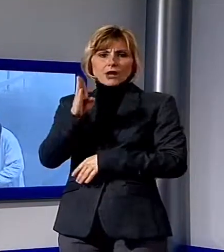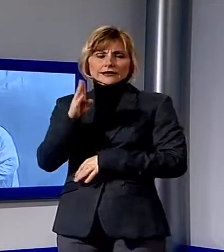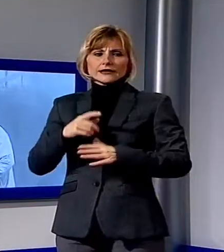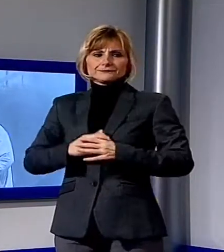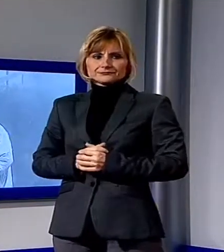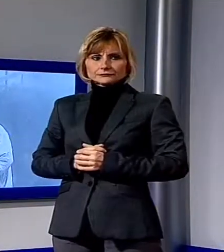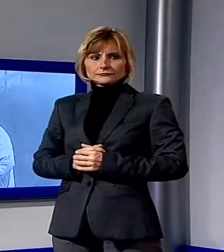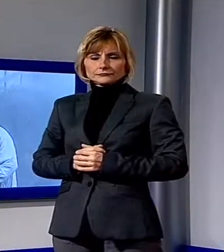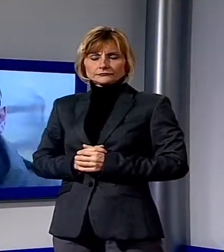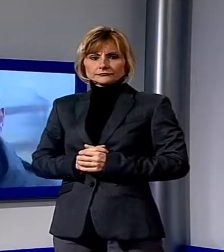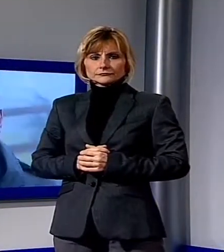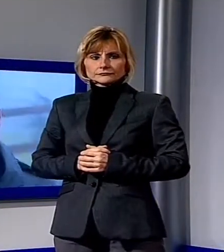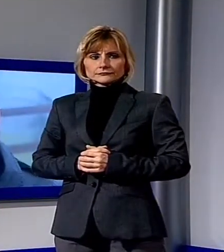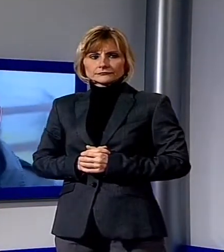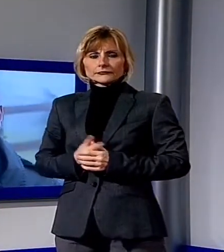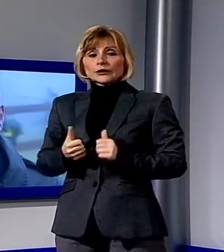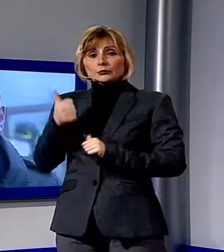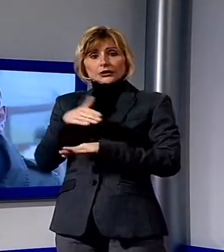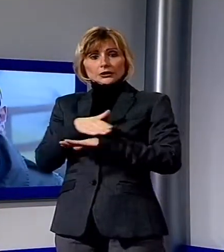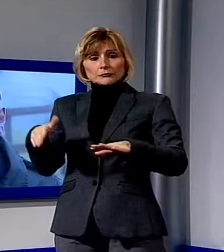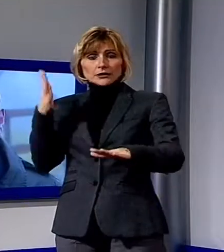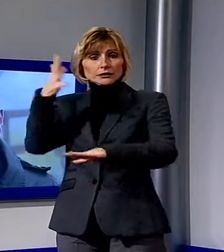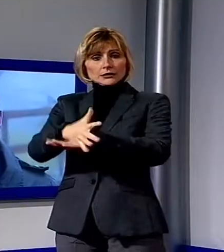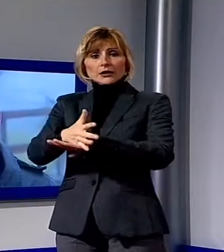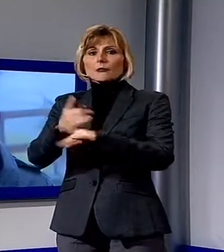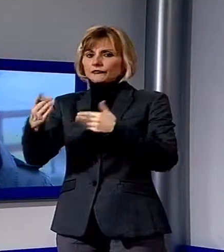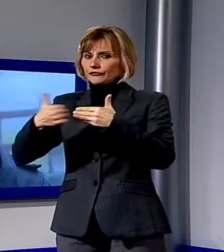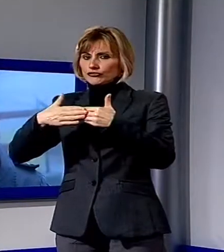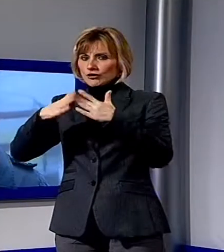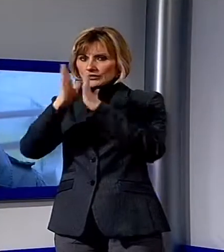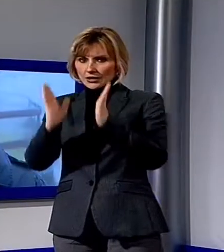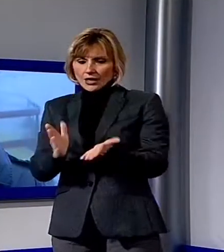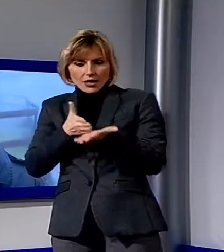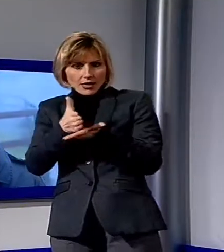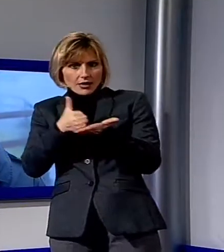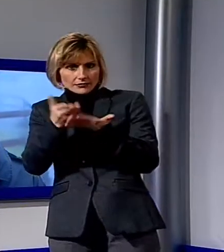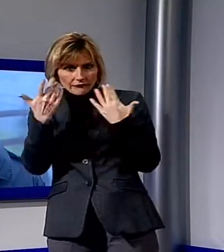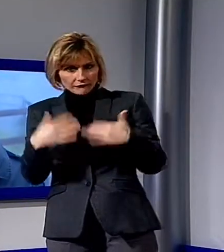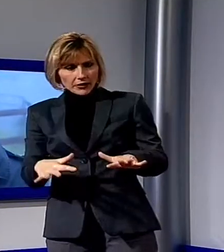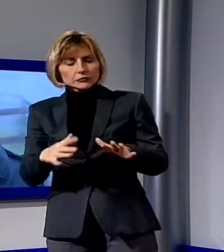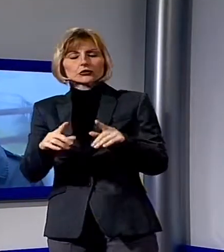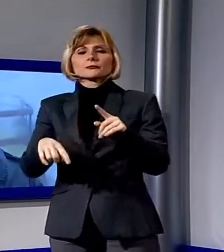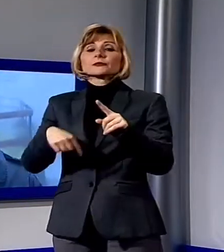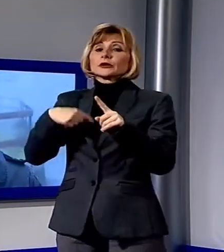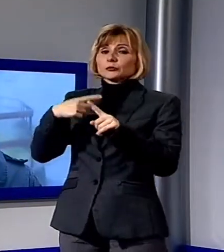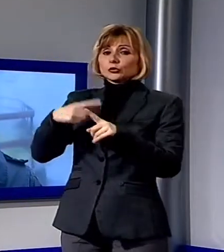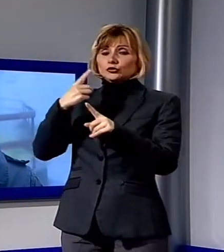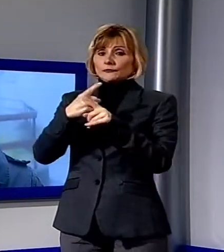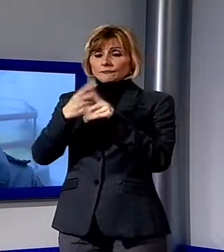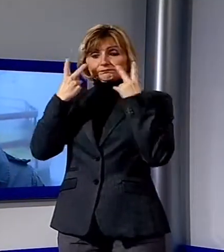intervenuti subito i vicini di casa, che sono come sempre i primi soccorritori. E poi, ecco, da notare anche questa volta come